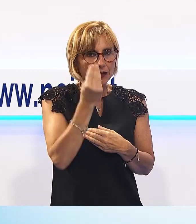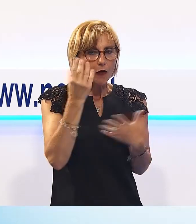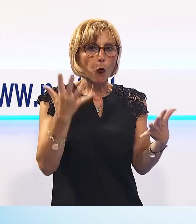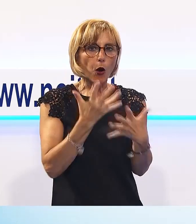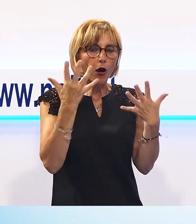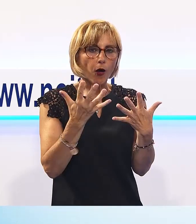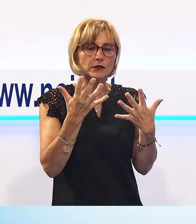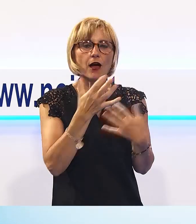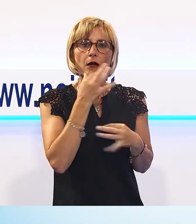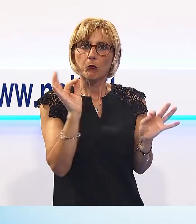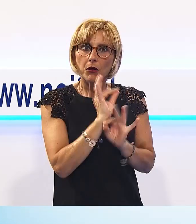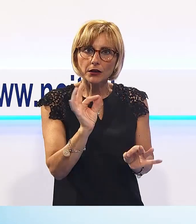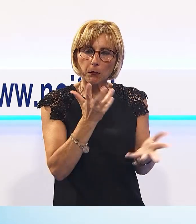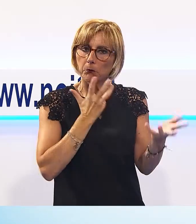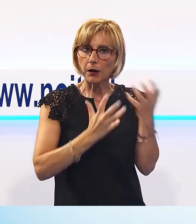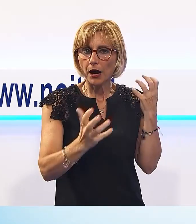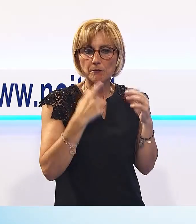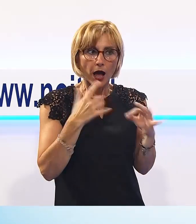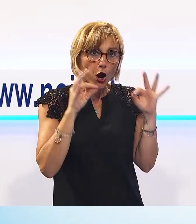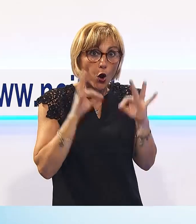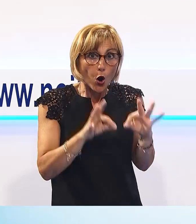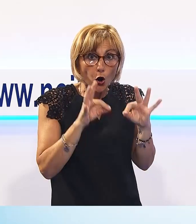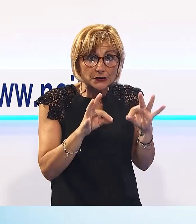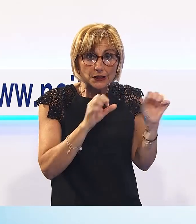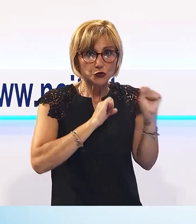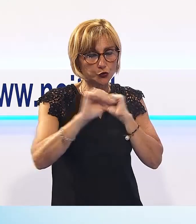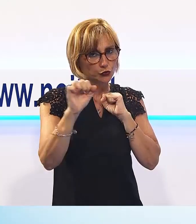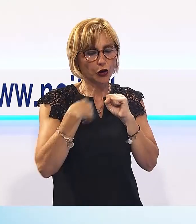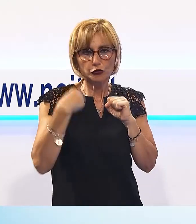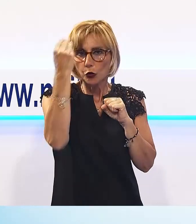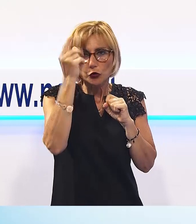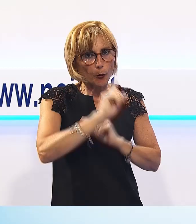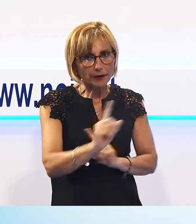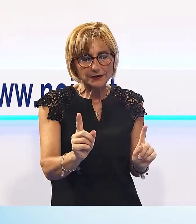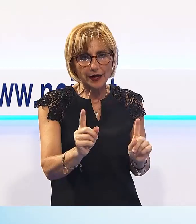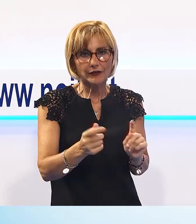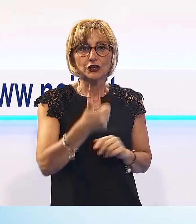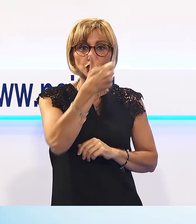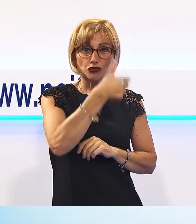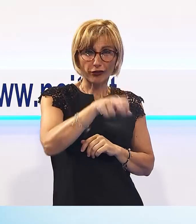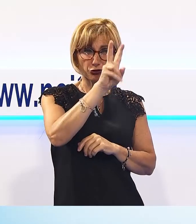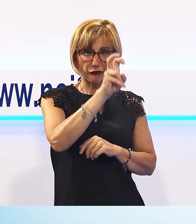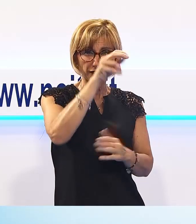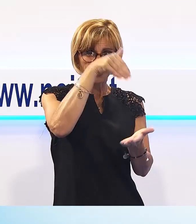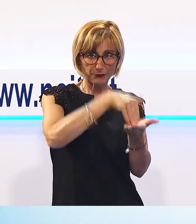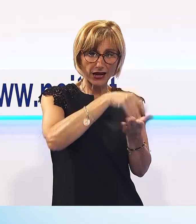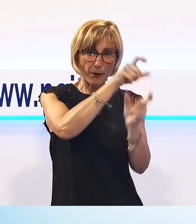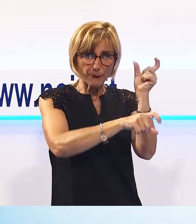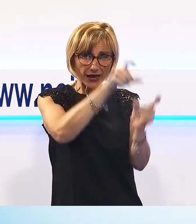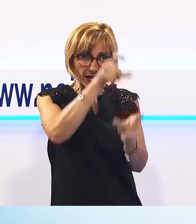straordinario, però non pensavo mai di avere i successi che abbiamo avuto, perché abbiamo fatto 120.000 persone.